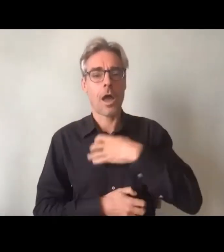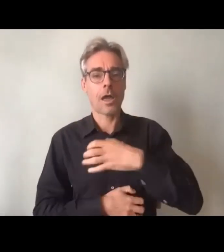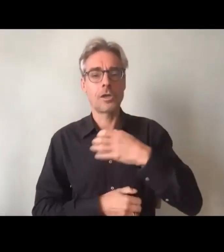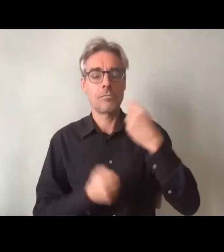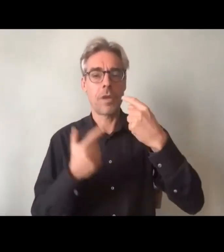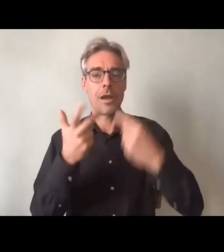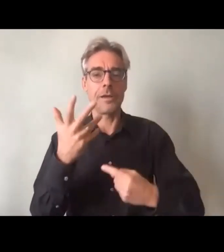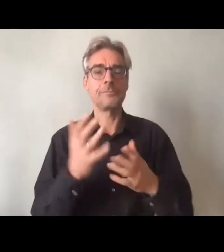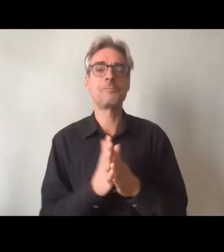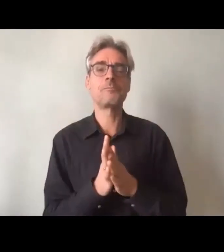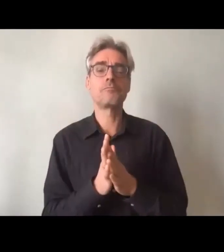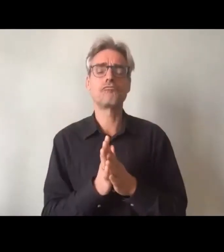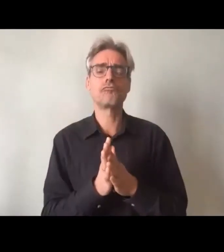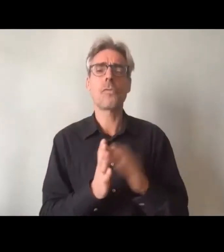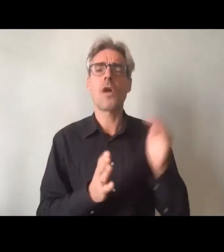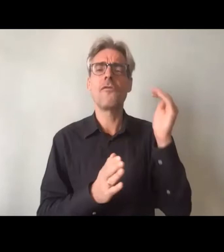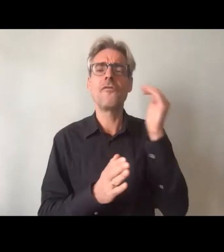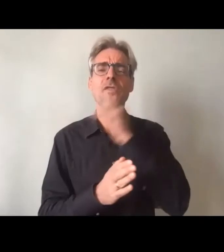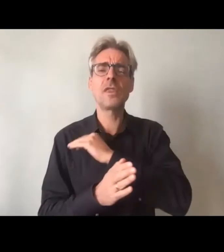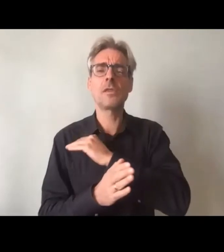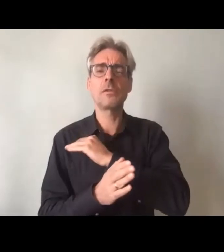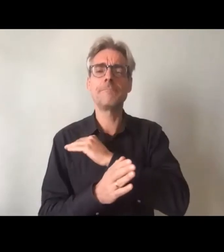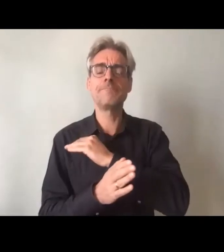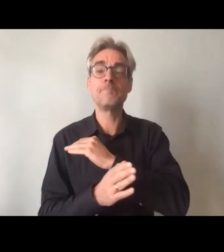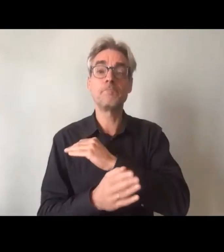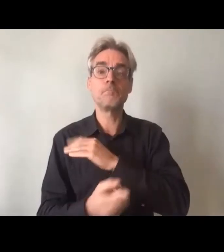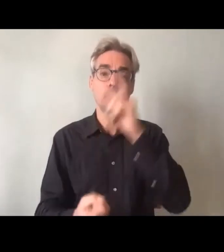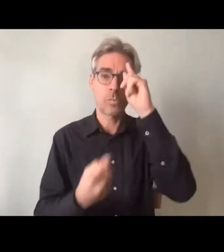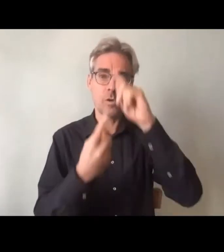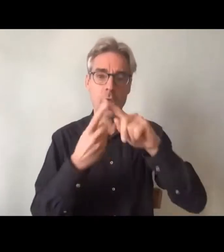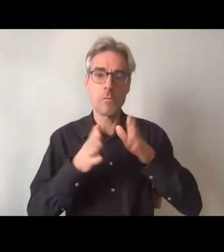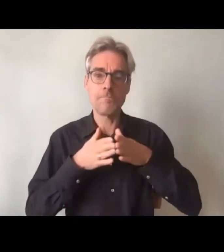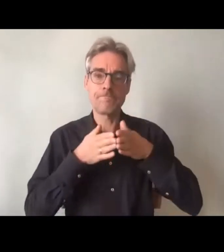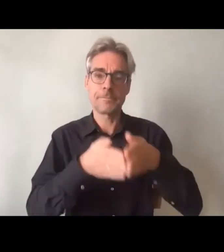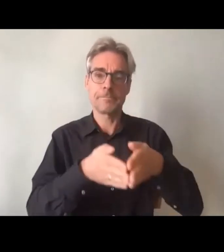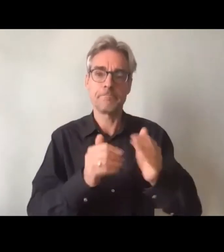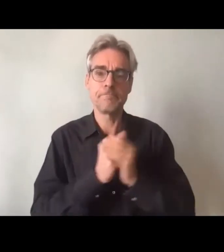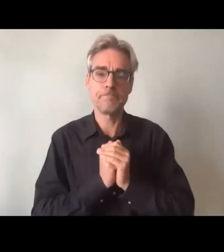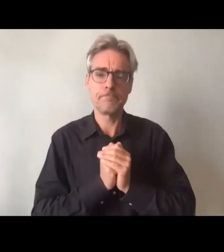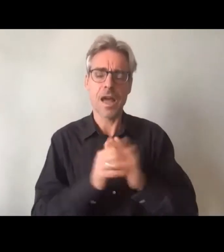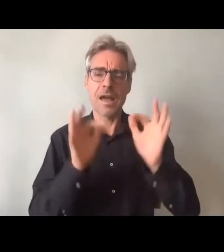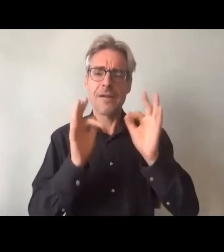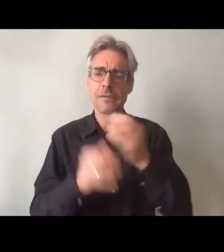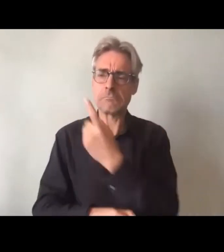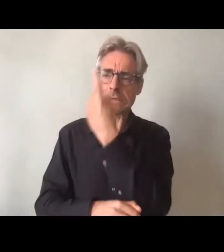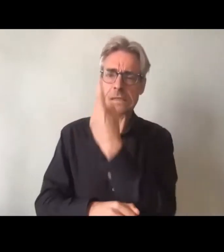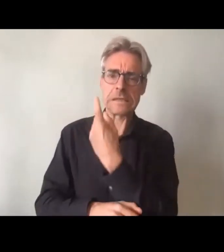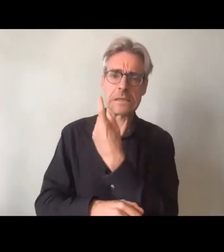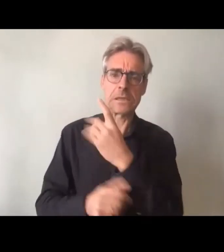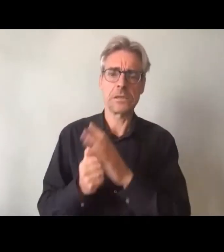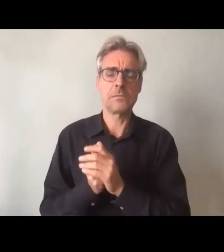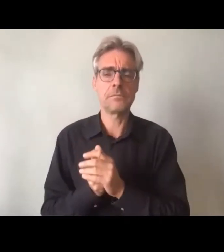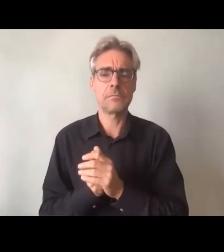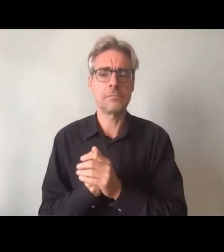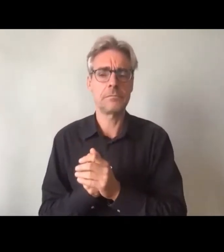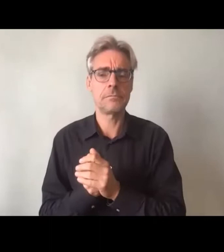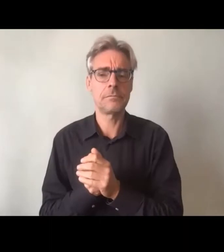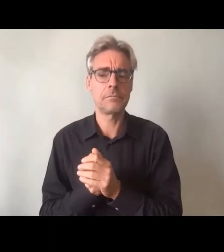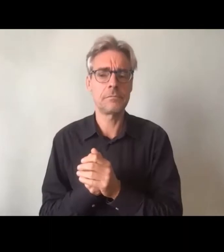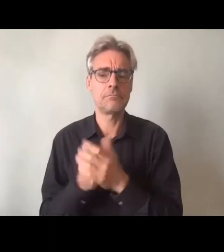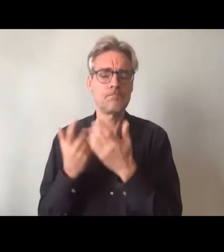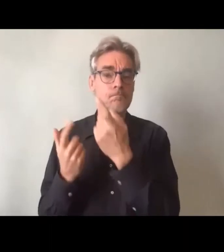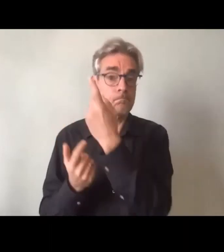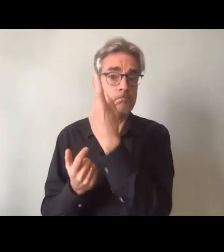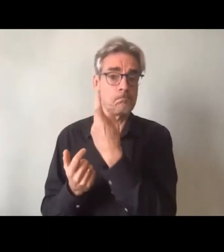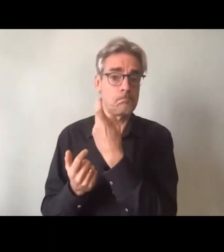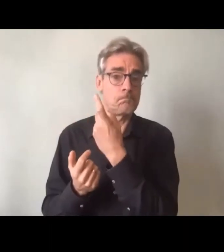vais rentrer rapidement dans le vif du sujet par rapport à la question qui m'a été posée. Donc,